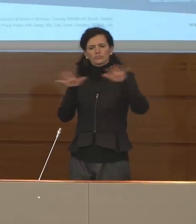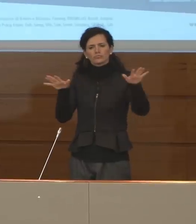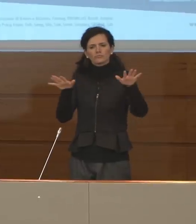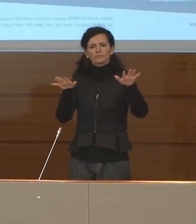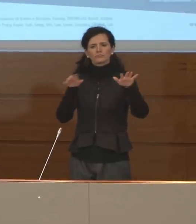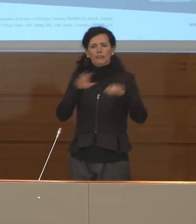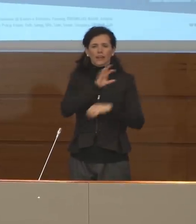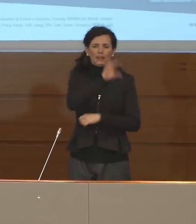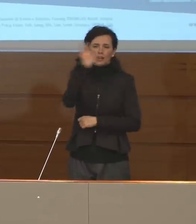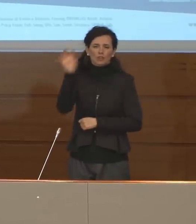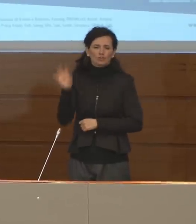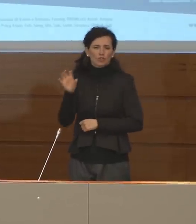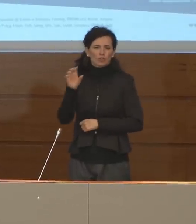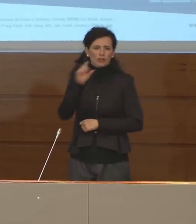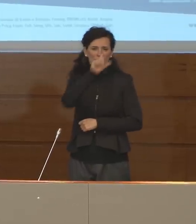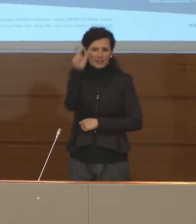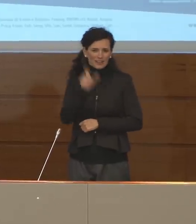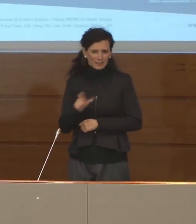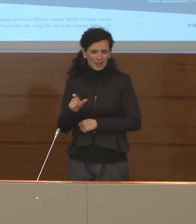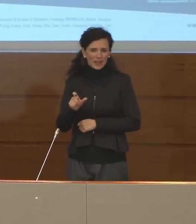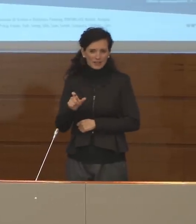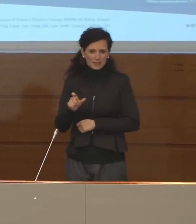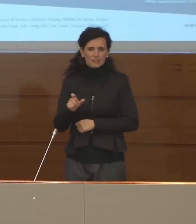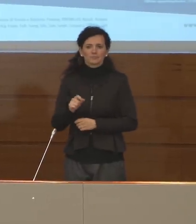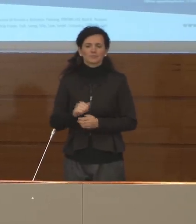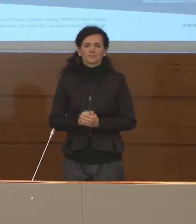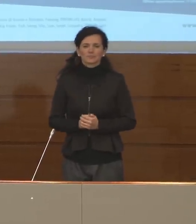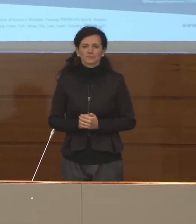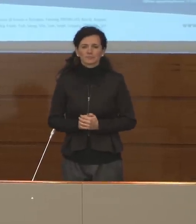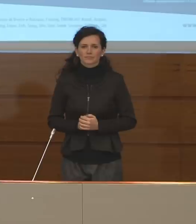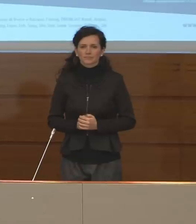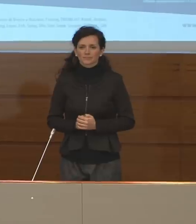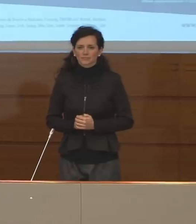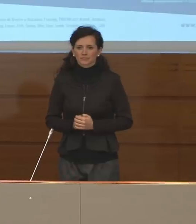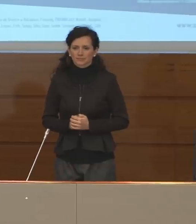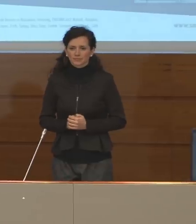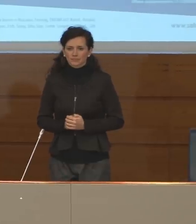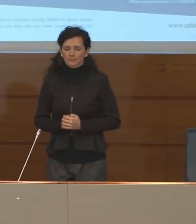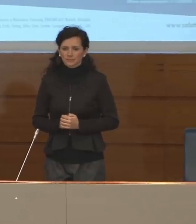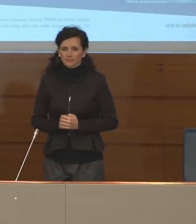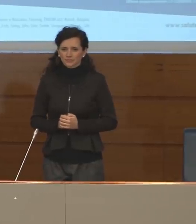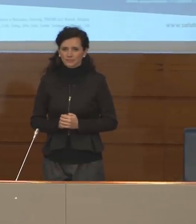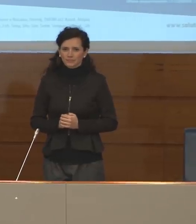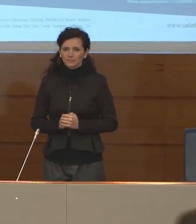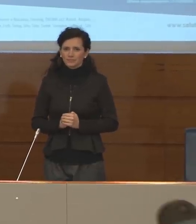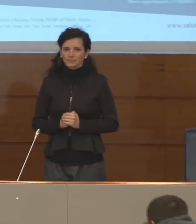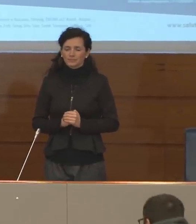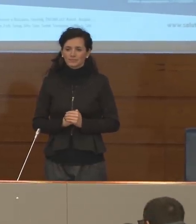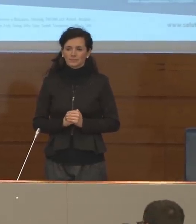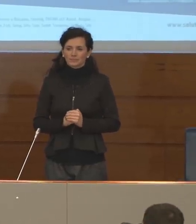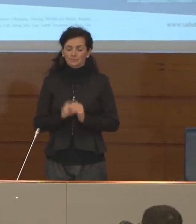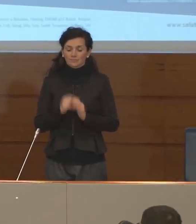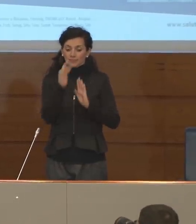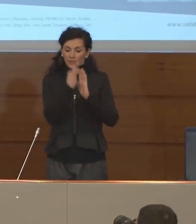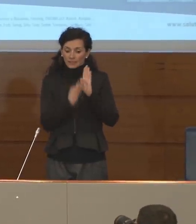regioni del nostro paese. I dati